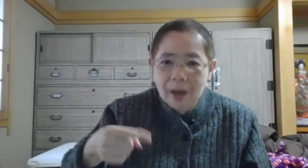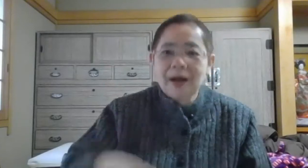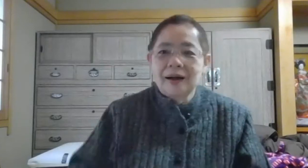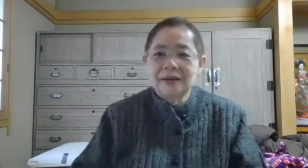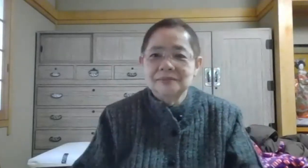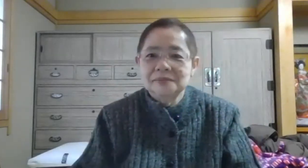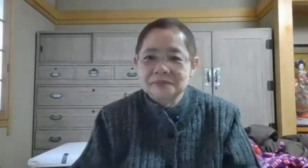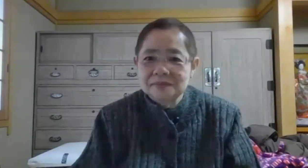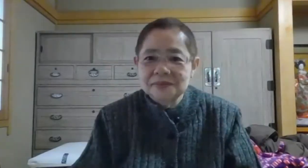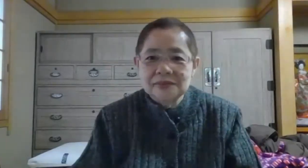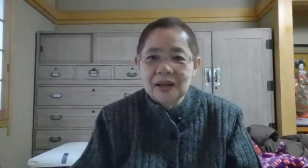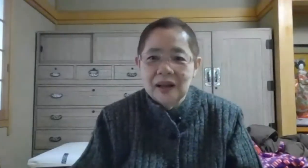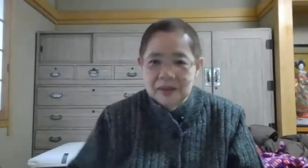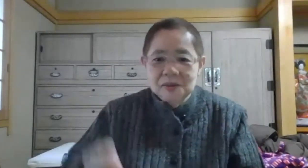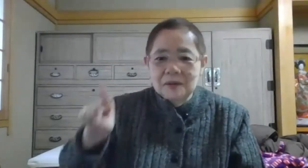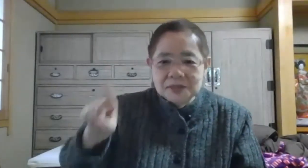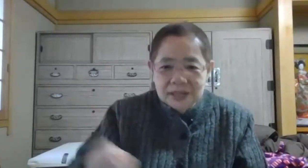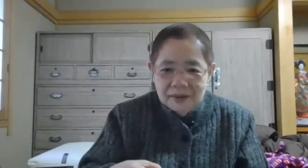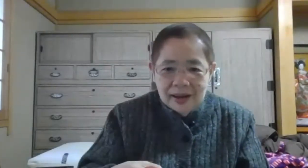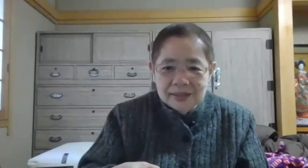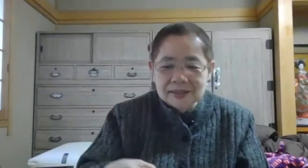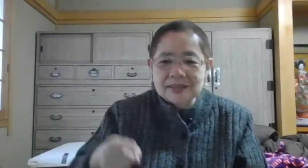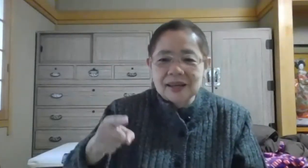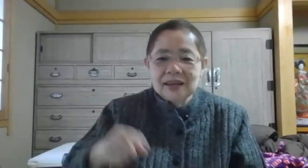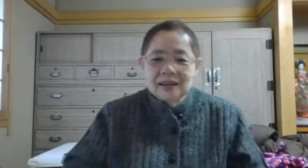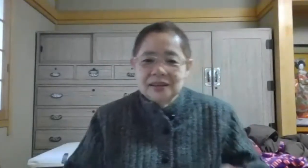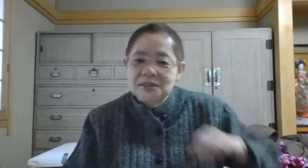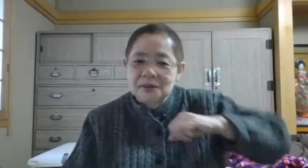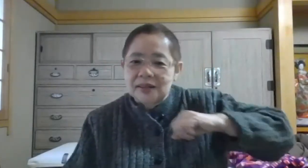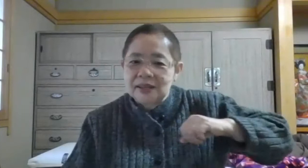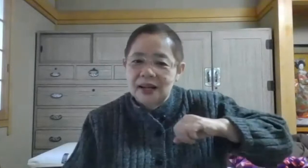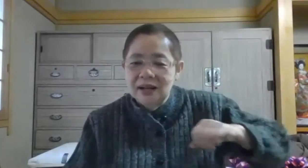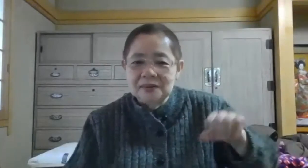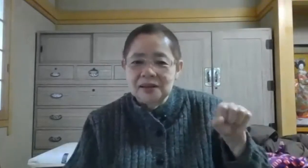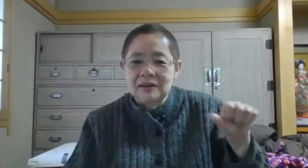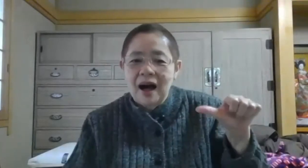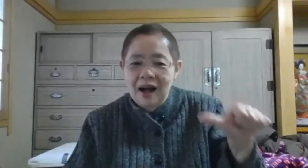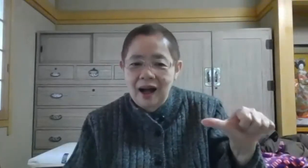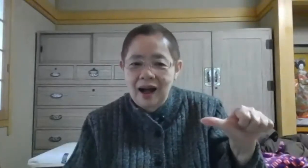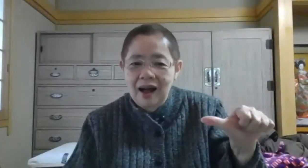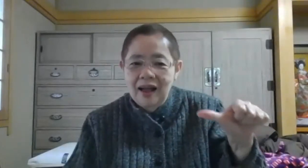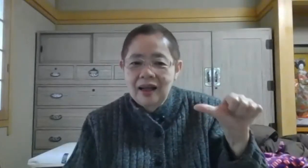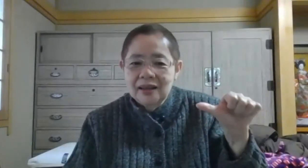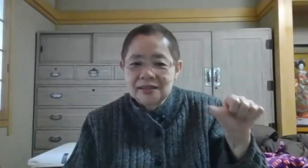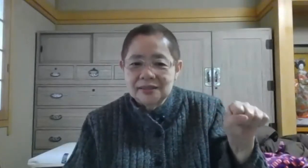できたのは内側へ書いてください。 ギッチの方、左側の方はあ、にな